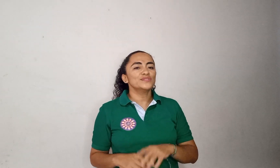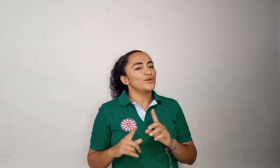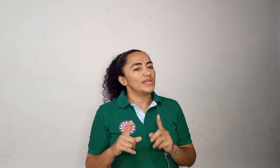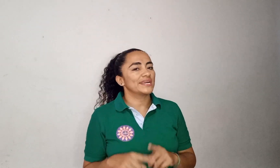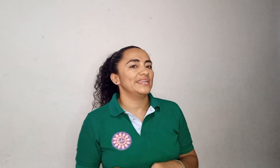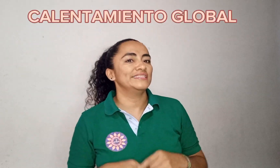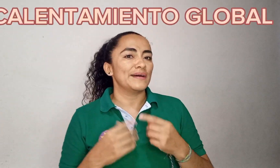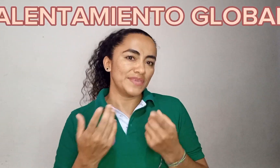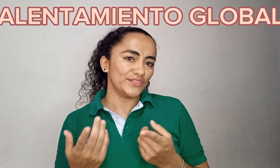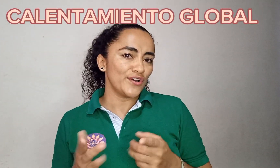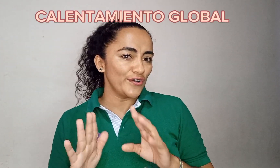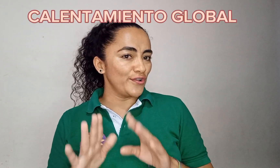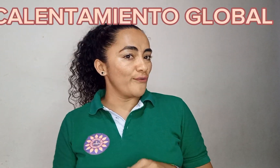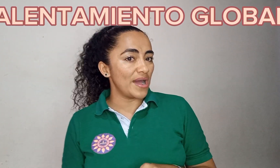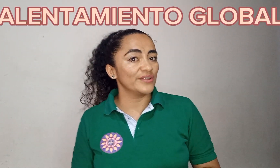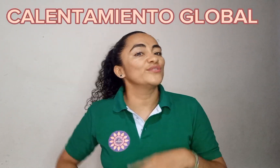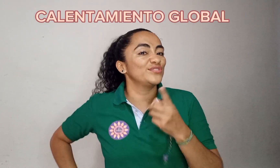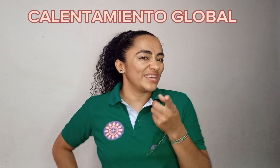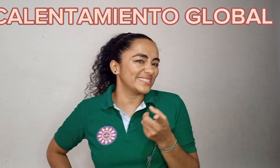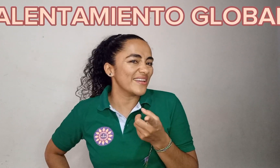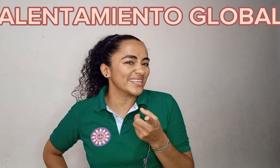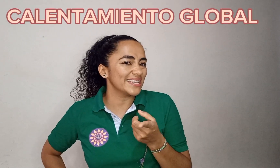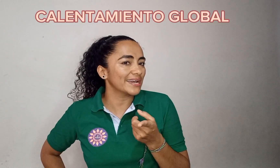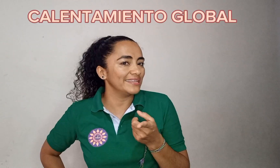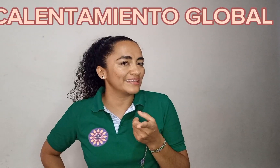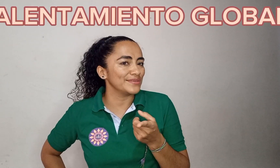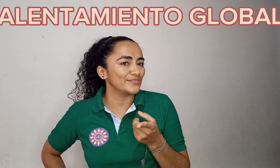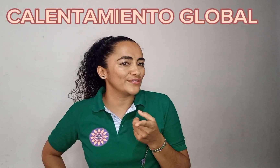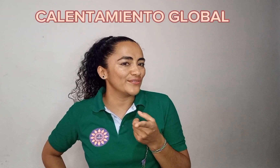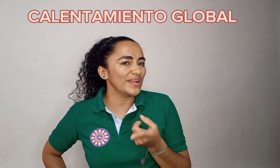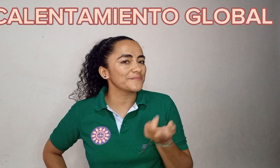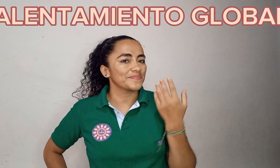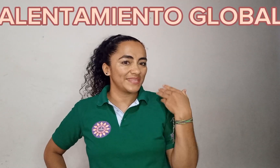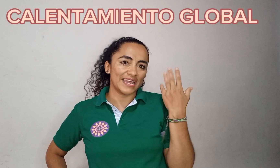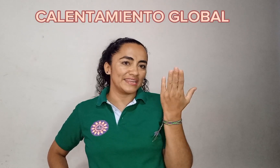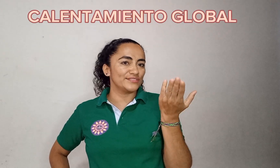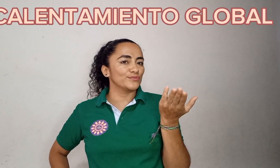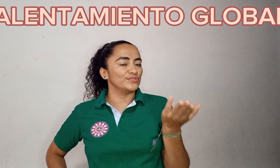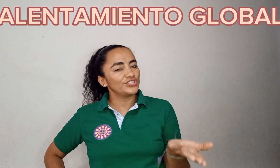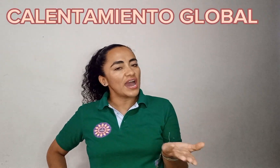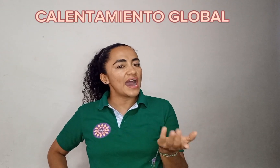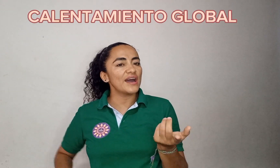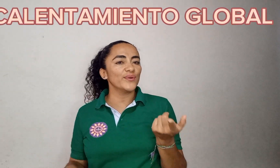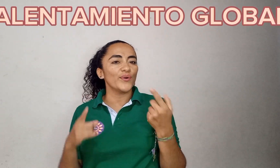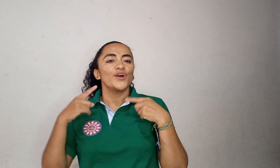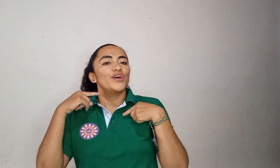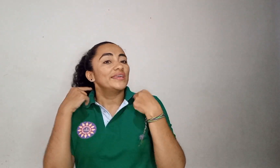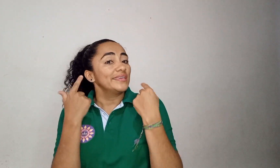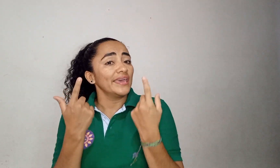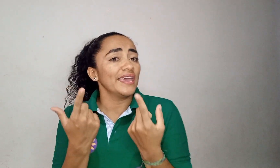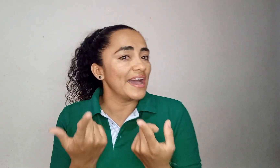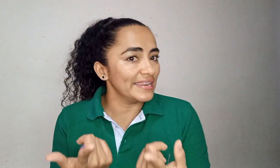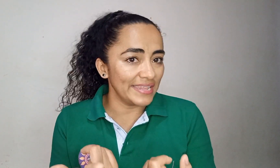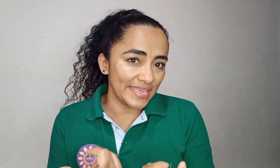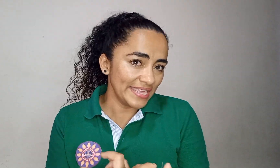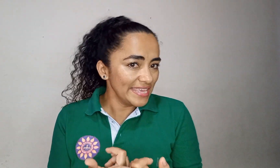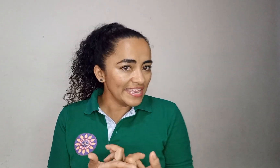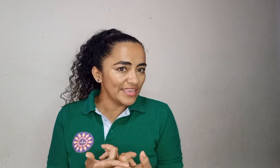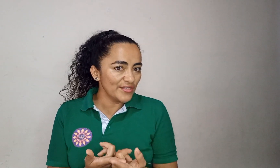sobre el calentamiento global. ¿Ustedes saben qué es el calentamiento global? ¿Qué han escuchado? ¿Qué han leído?